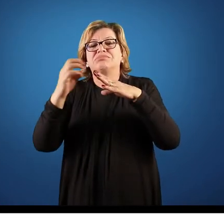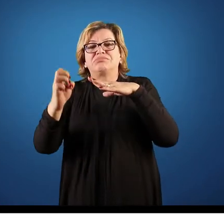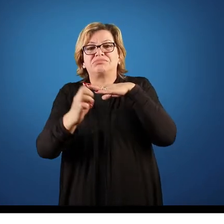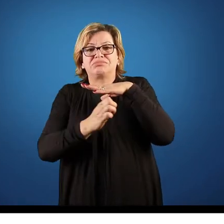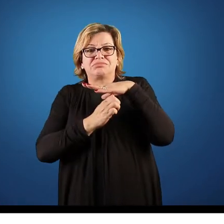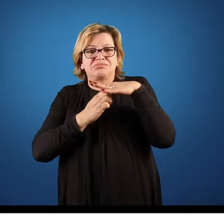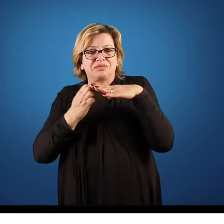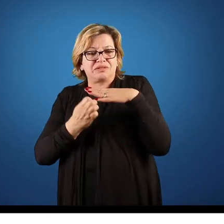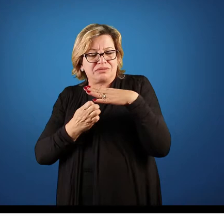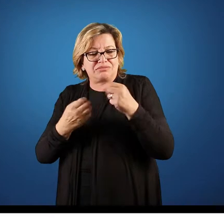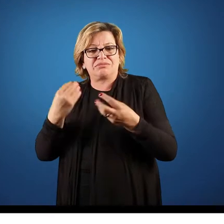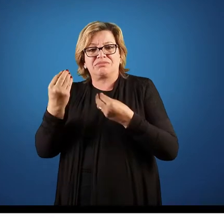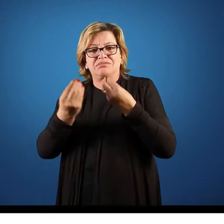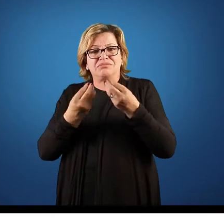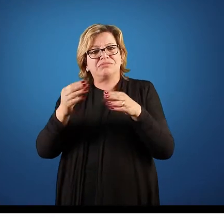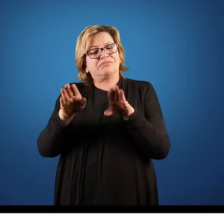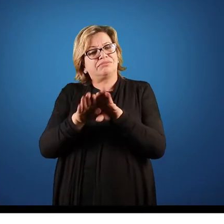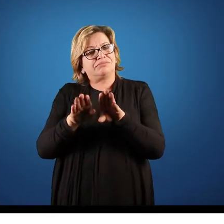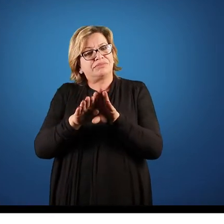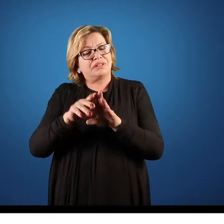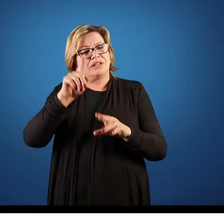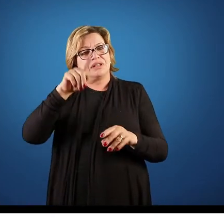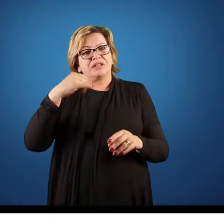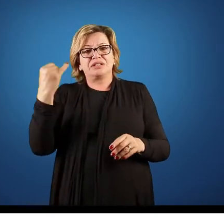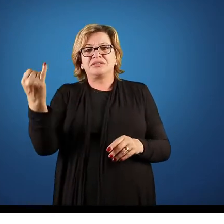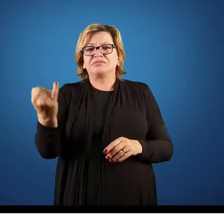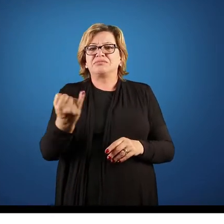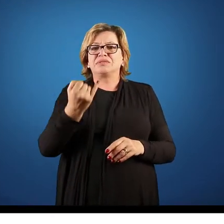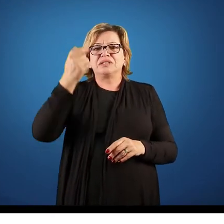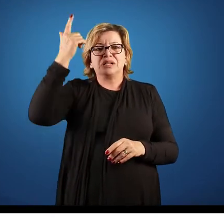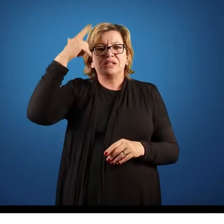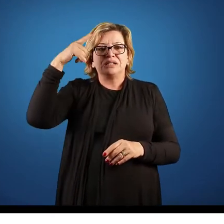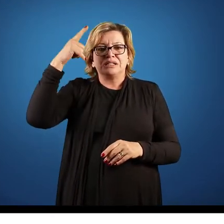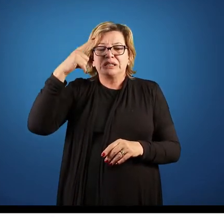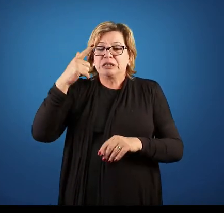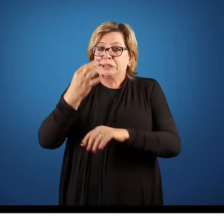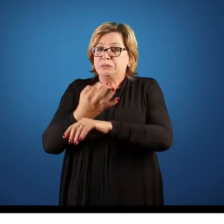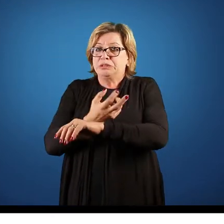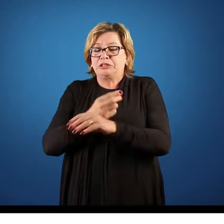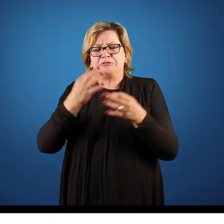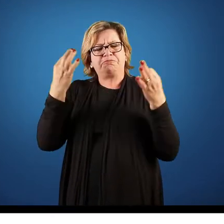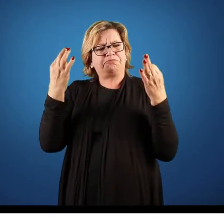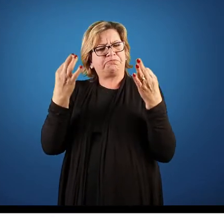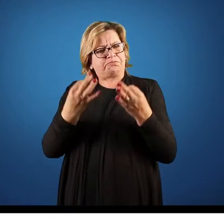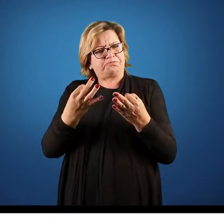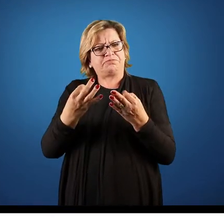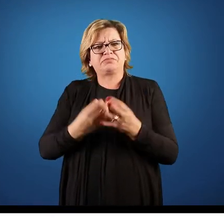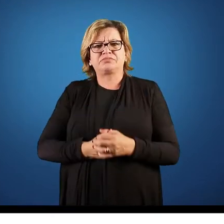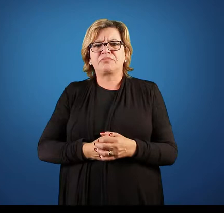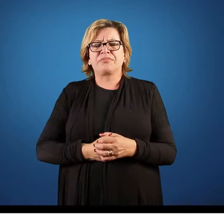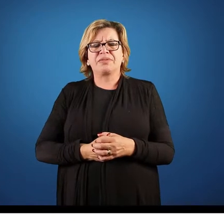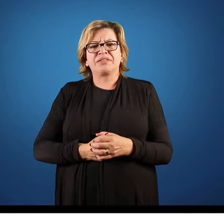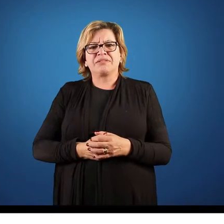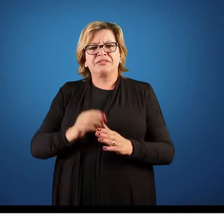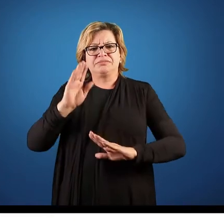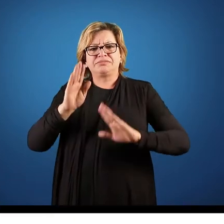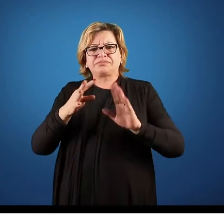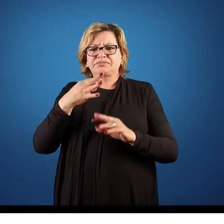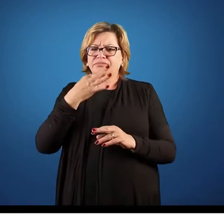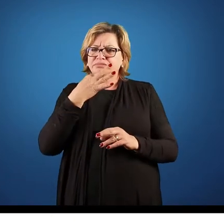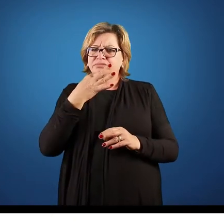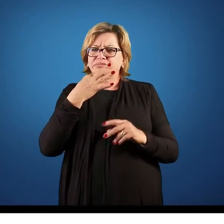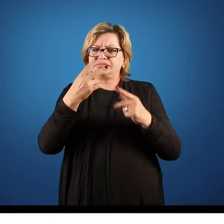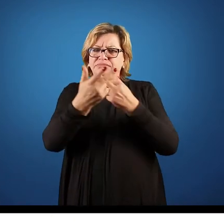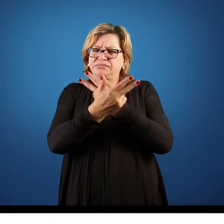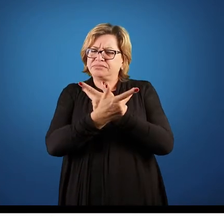tarefas como um todo, né? E também é muito importante para o líder a estabilidade emocional. Então, nós conhecemos